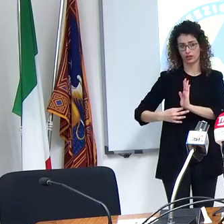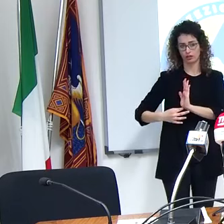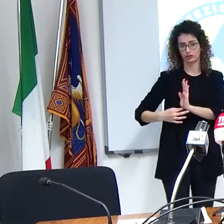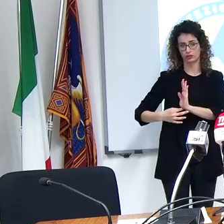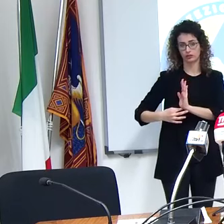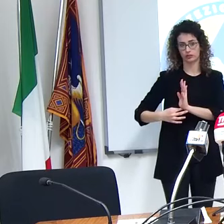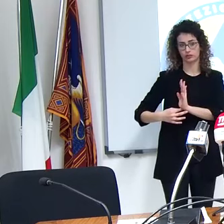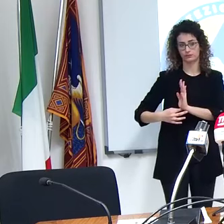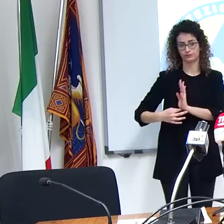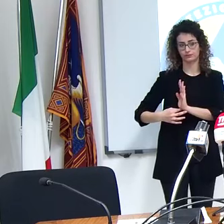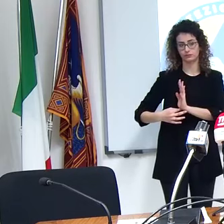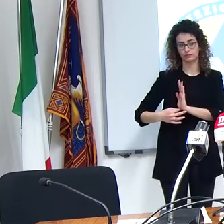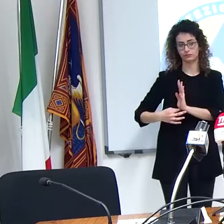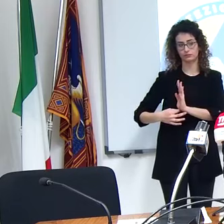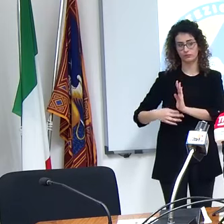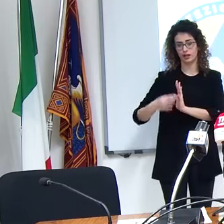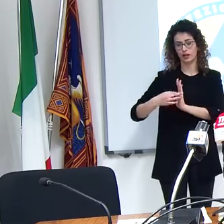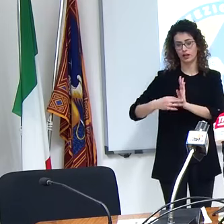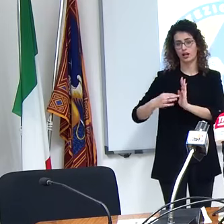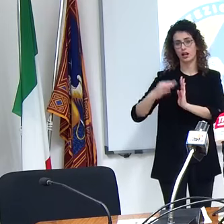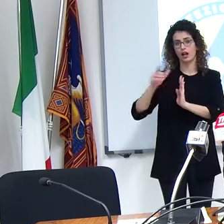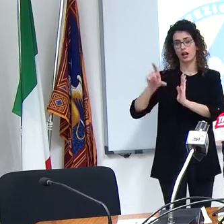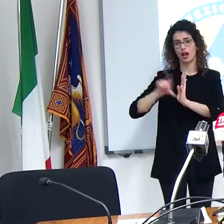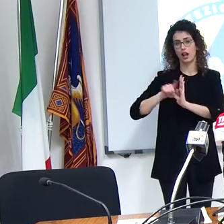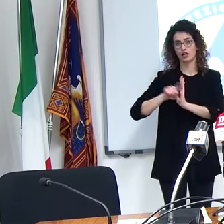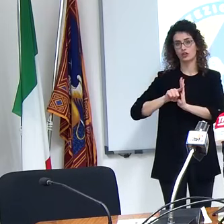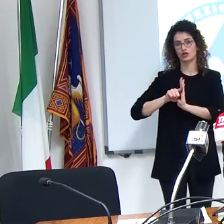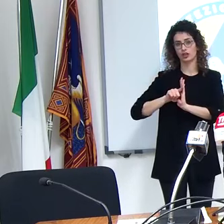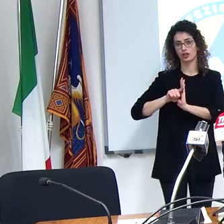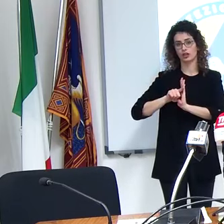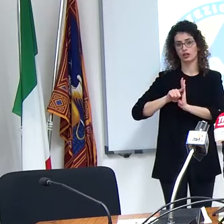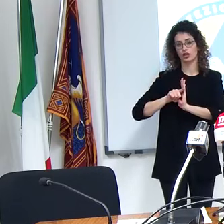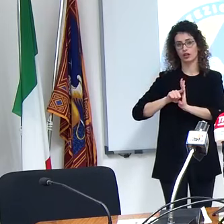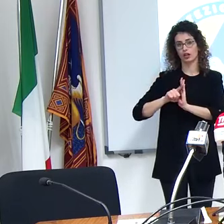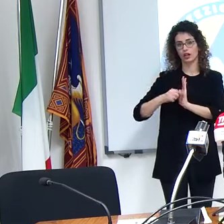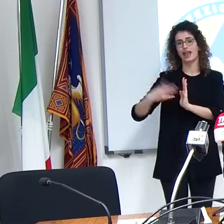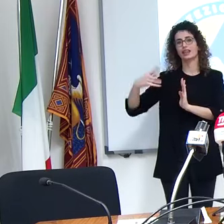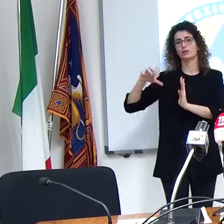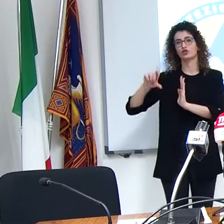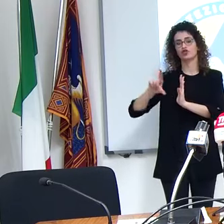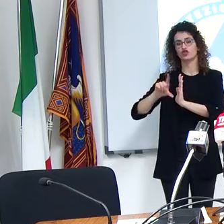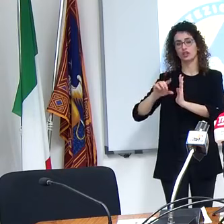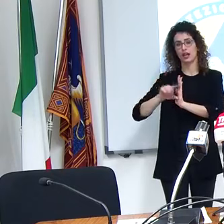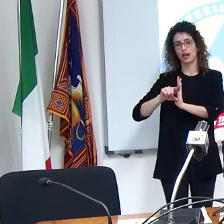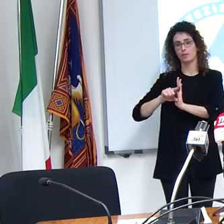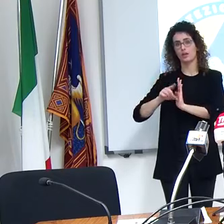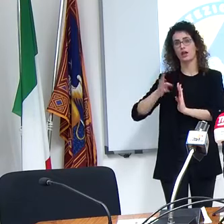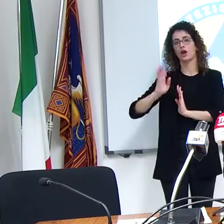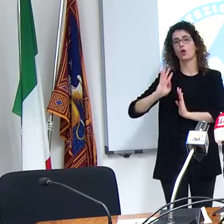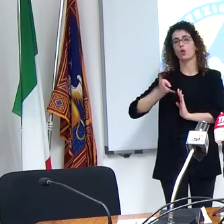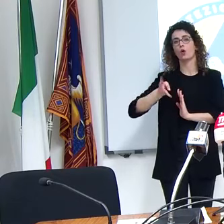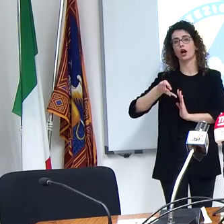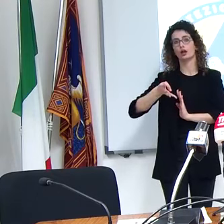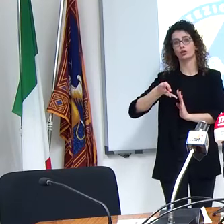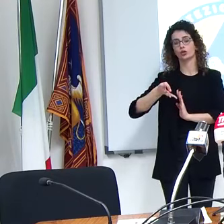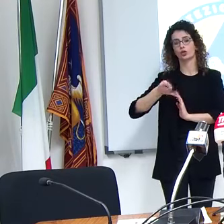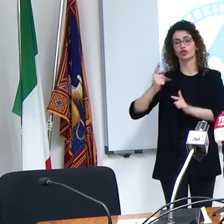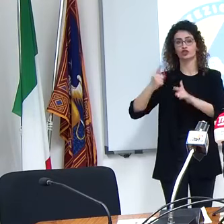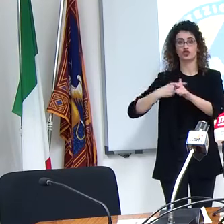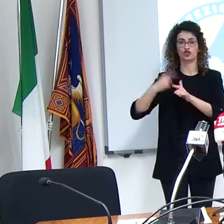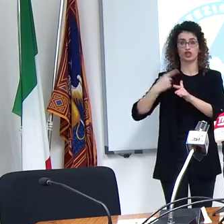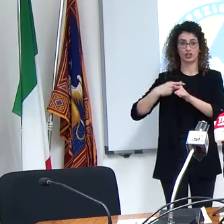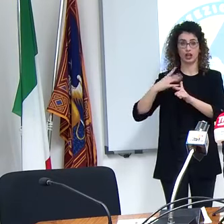legge di conversione del decreto del 14 di gennaio